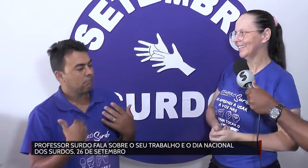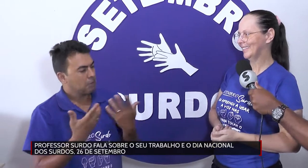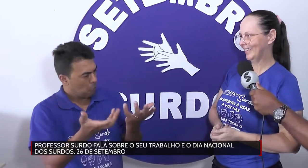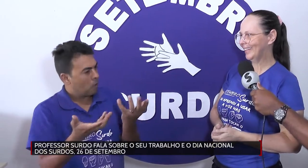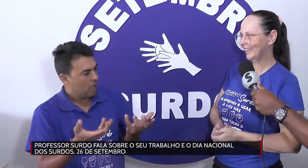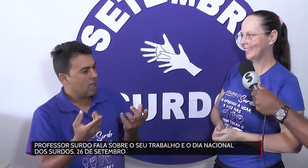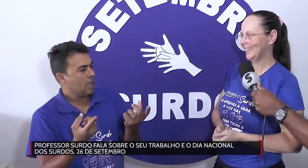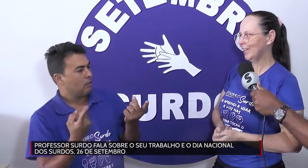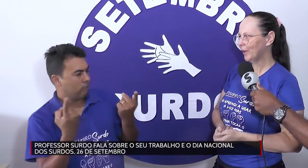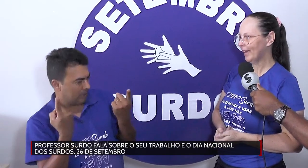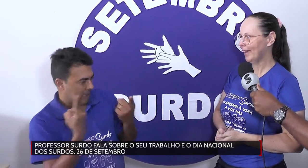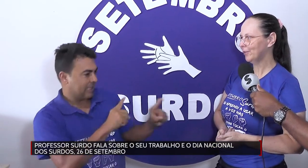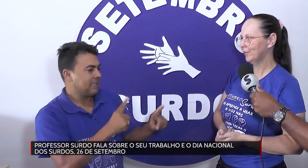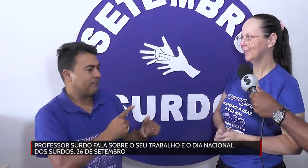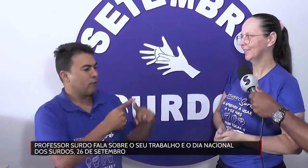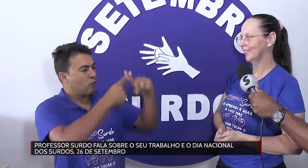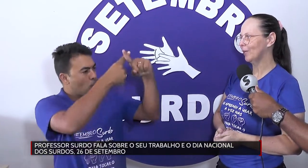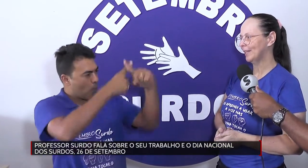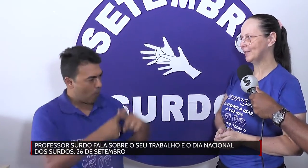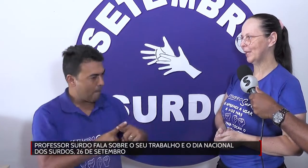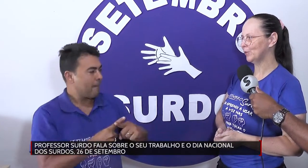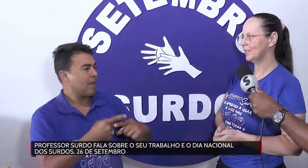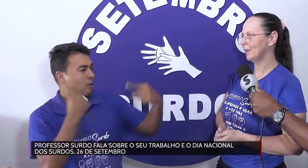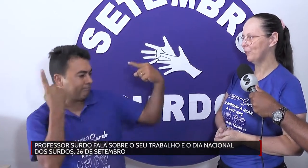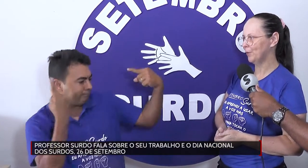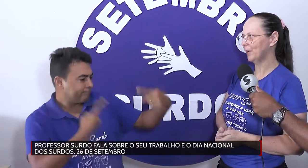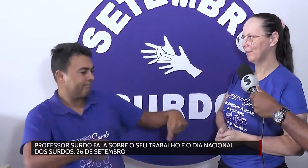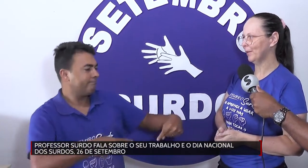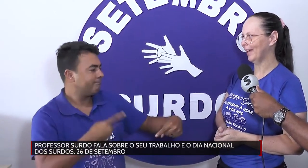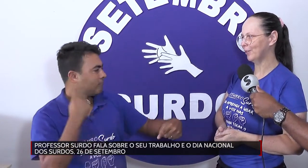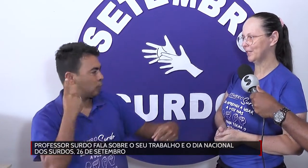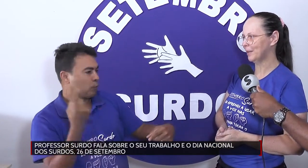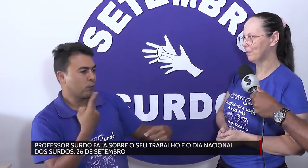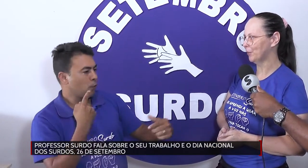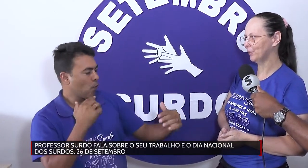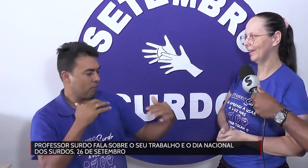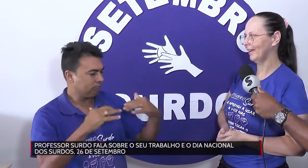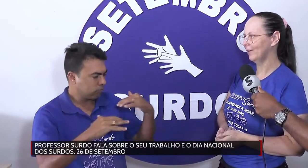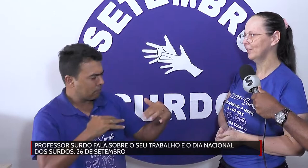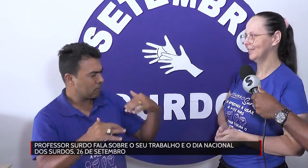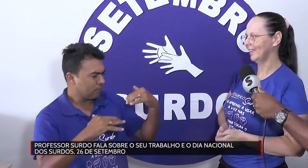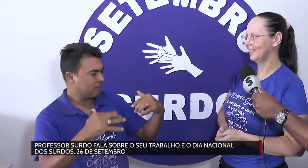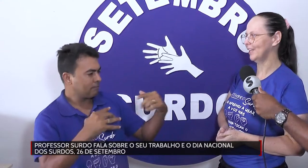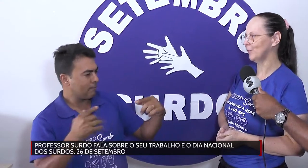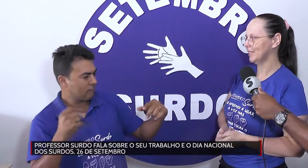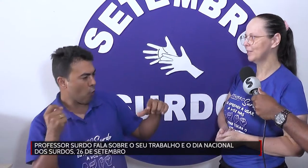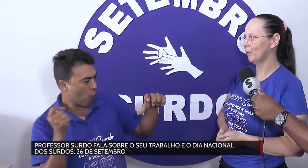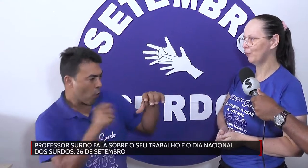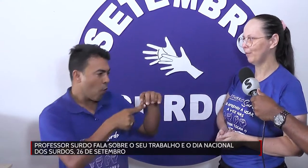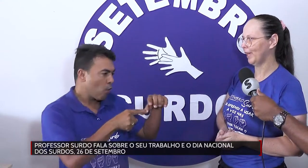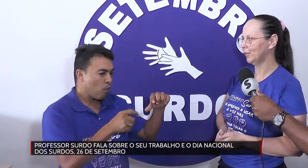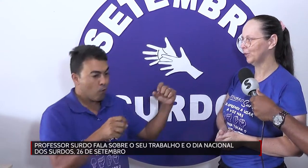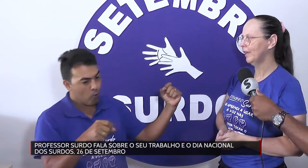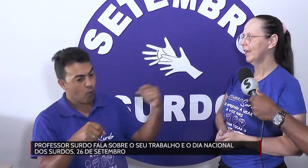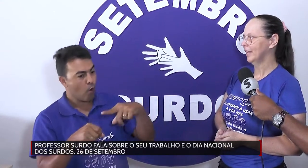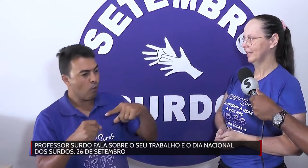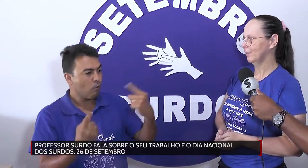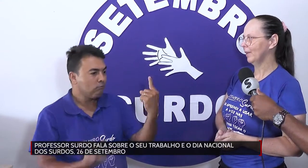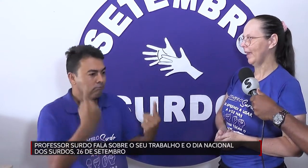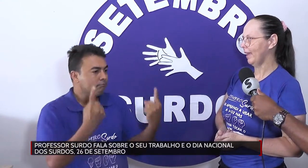Sim, sim, eu quero. Sim, eu aceito o desafio, um campeonato vai ser muito legal. Sim, aceito fazer esse movimento. É,